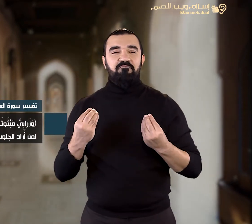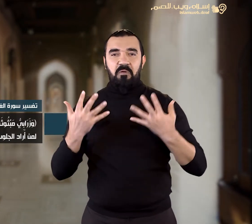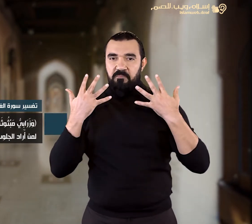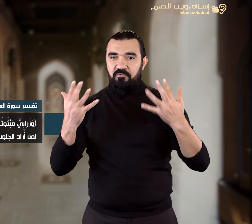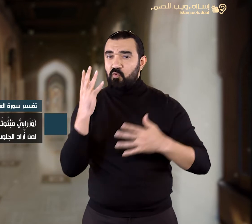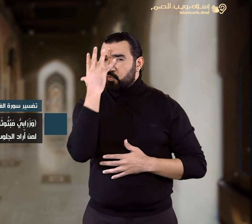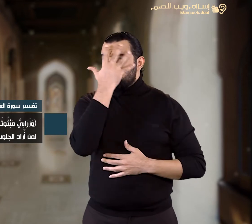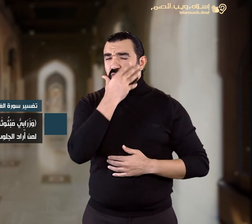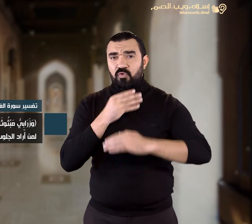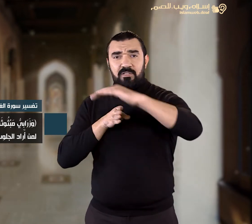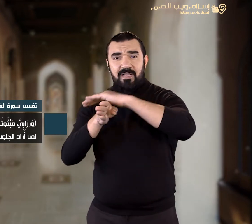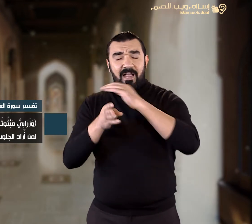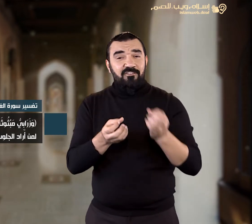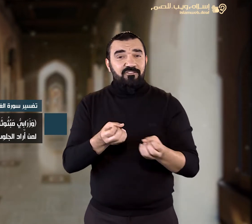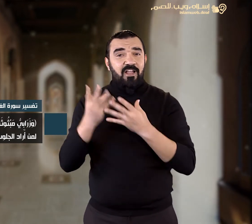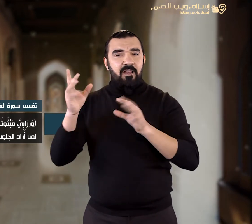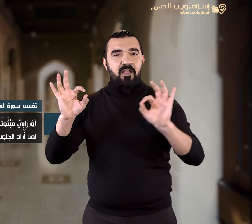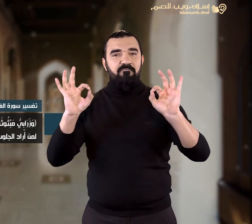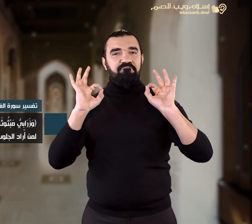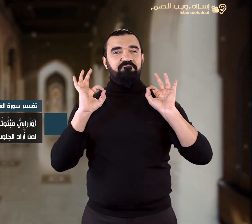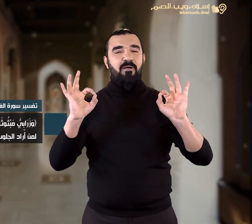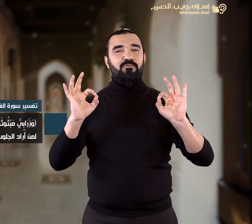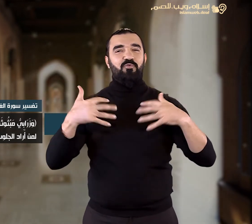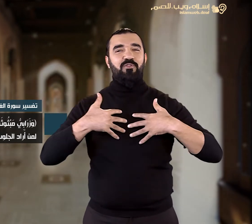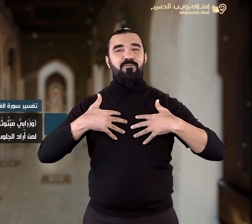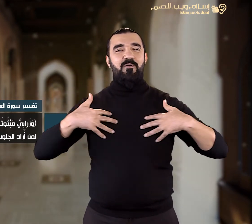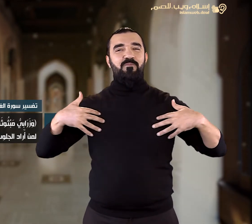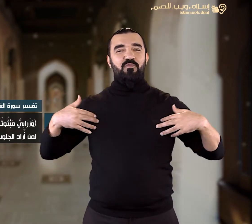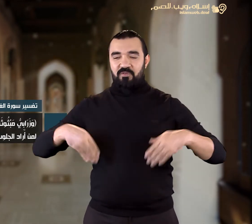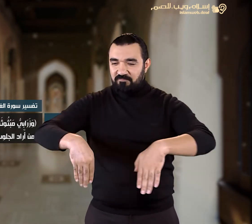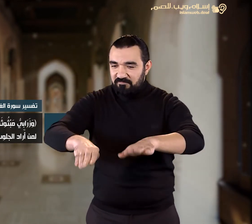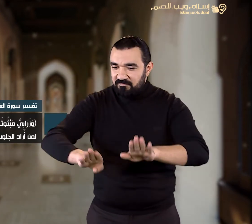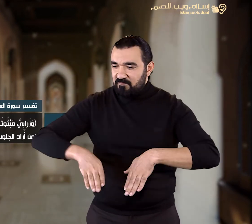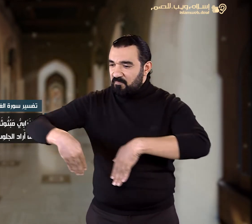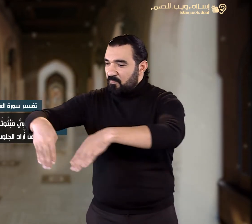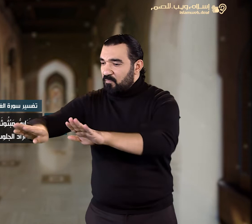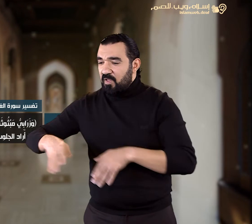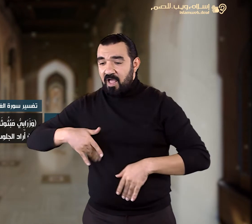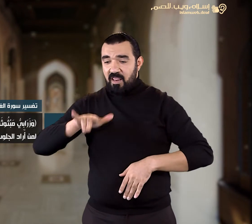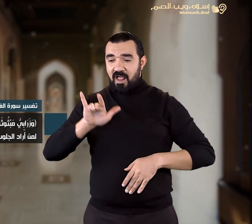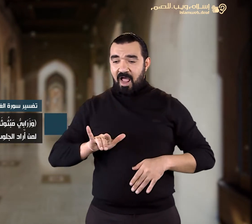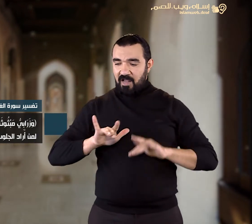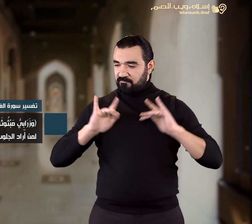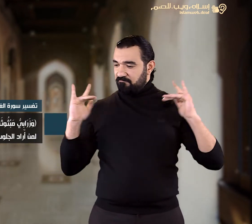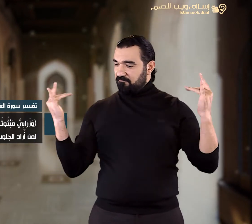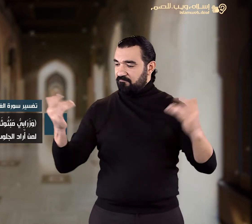عراض فاخرة مبسوطة هنا وهناك لمن أراد الجلوس عليها